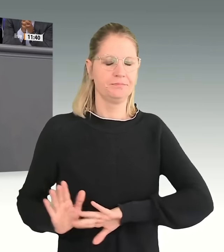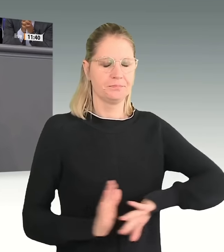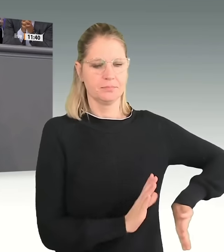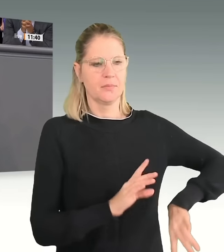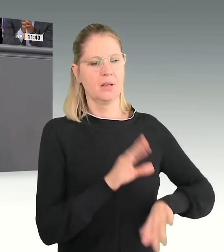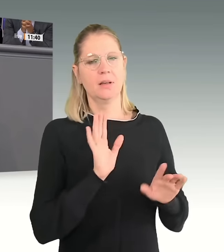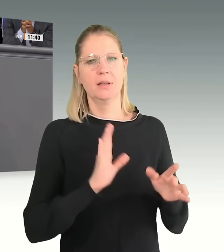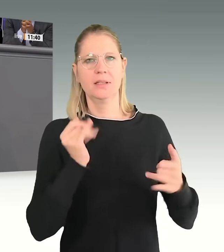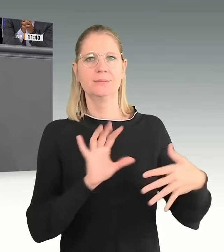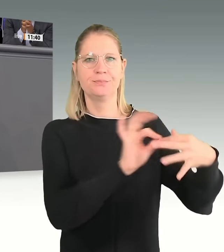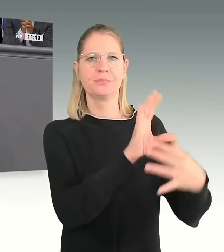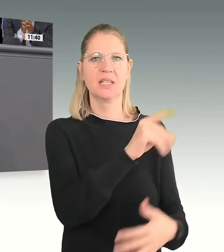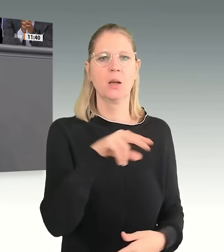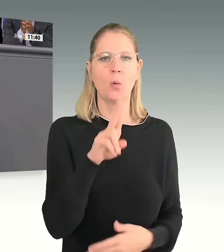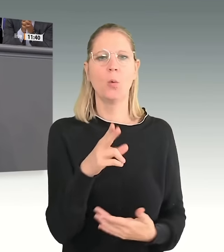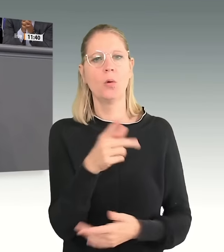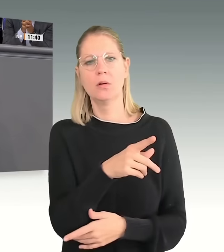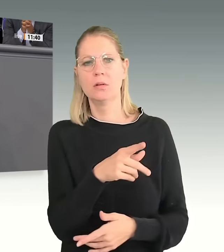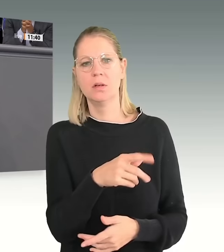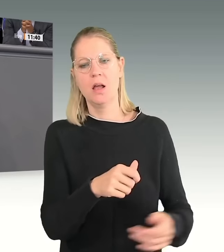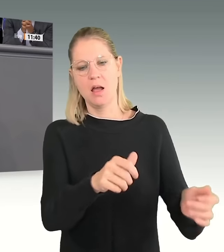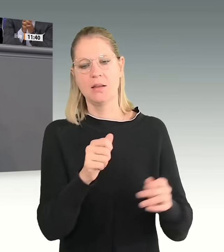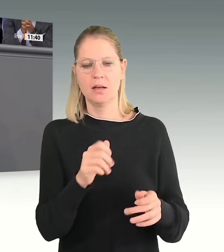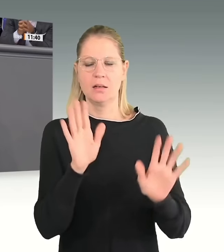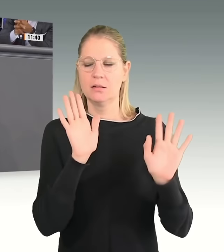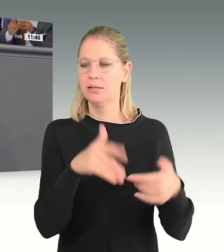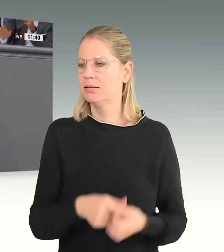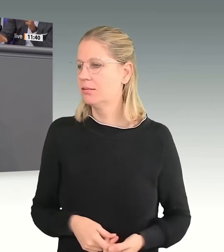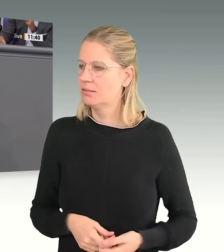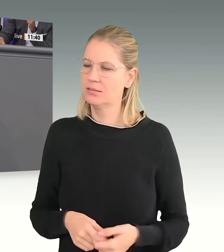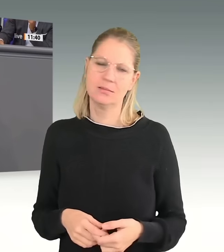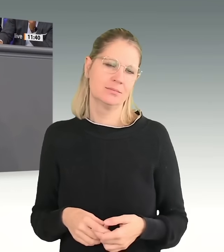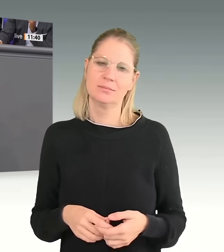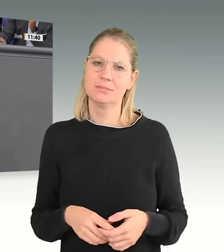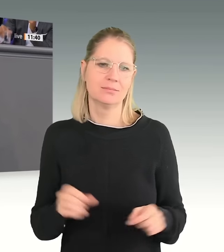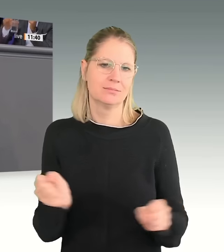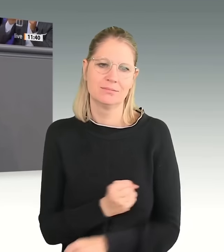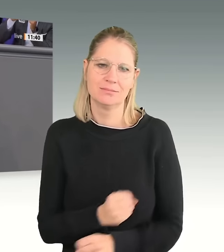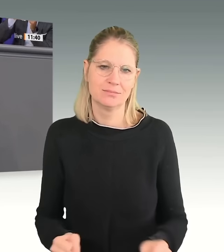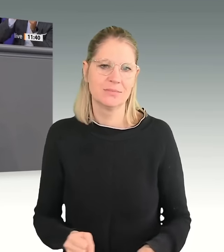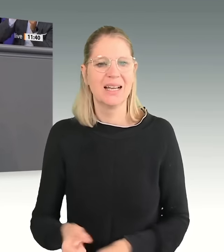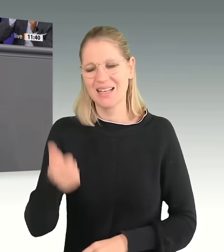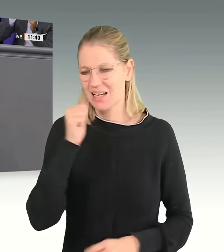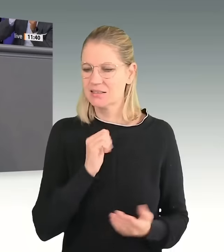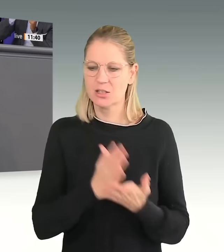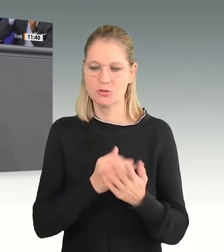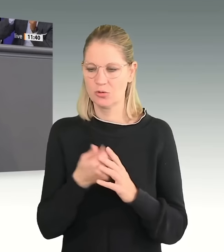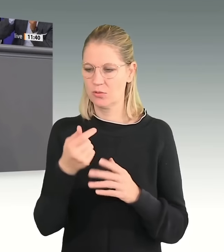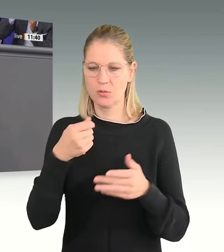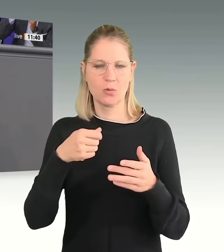gestern schon Kürzungen beschlossen. Deshalb entbehrt sich ein Teil Ihres Antrags sowieso. Aber dieser Antrag ist ganz klar